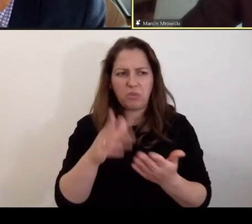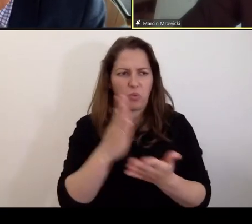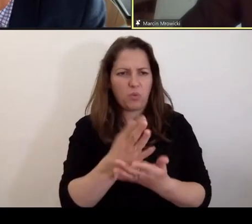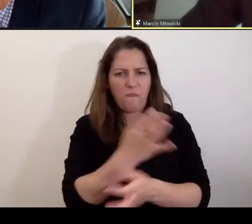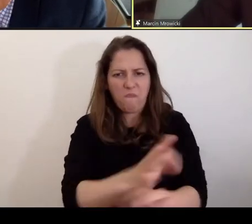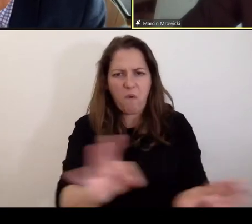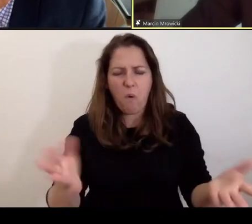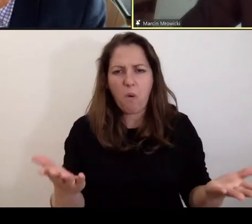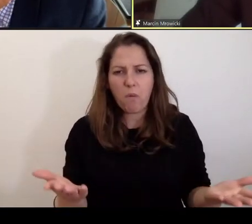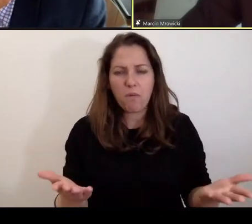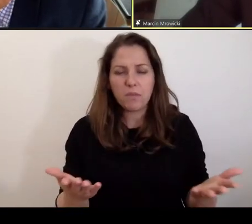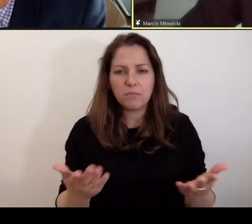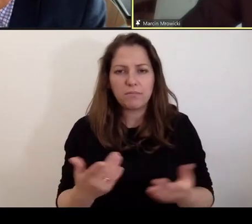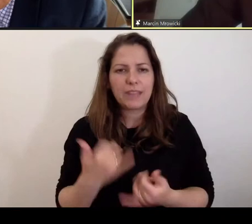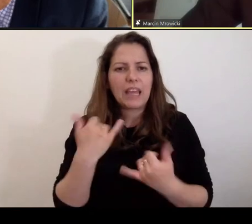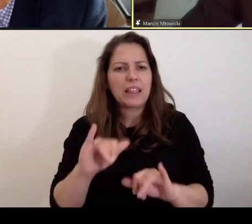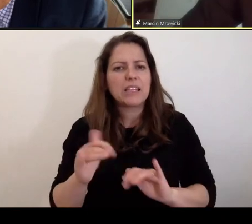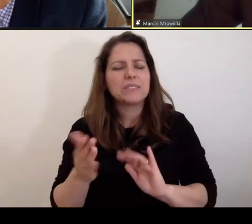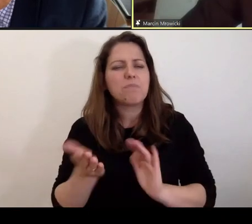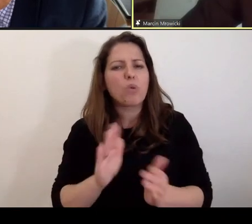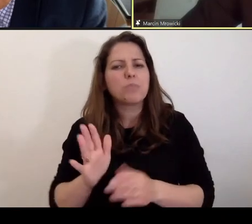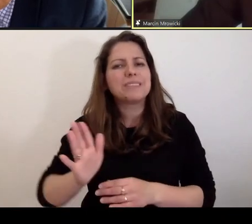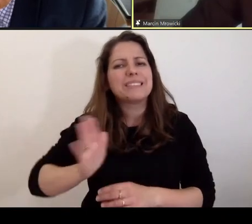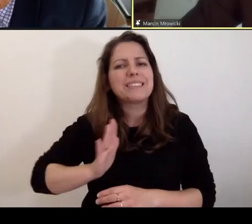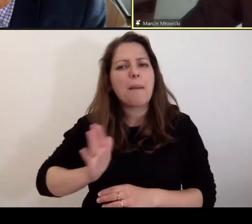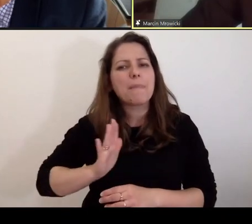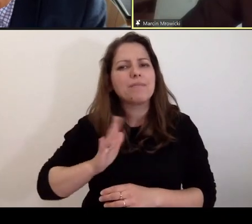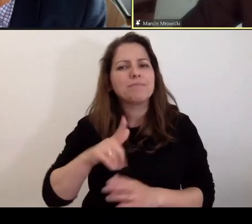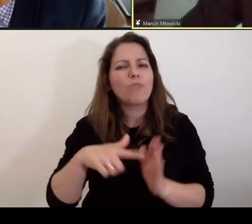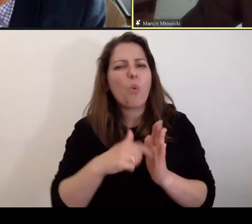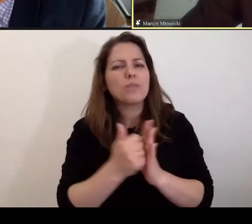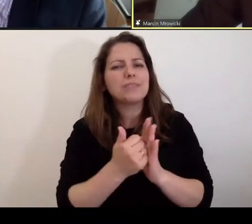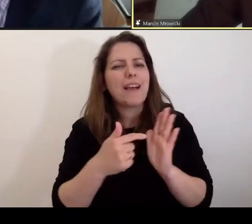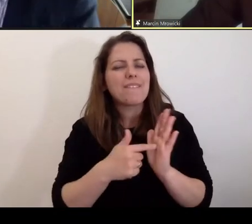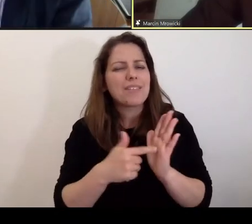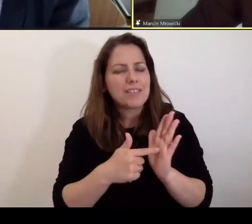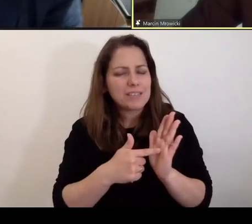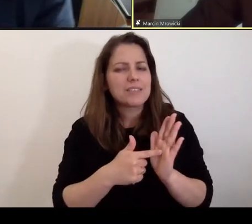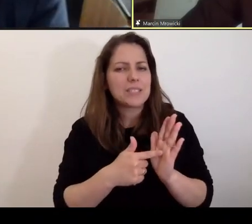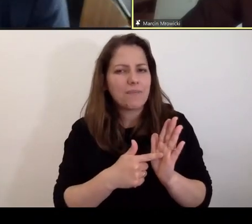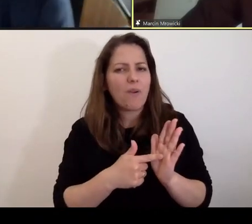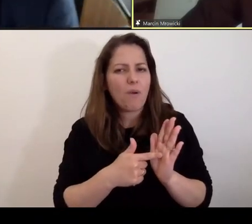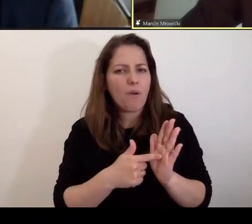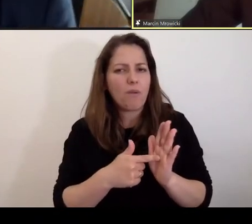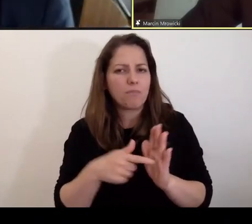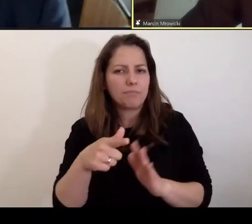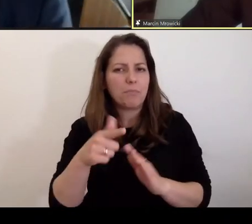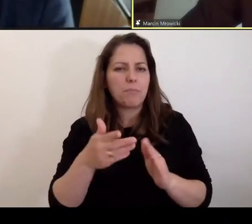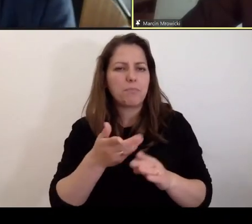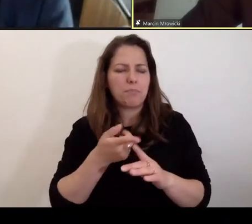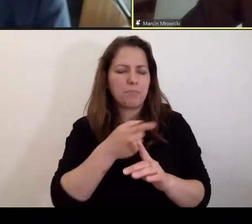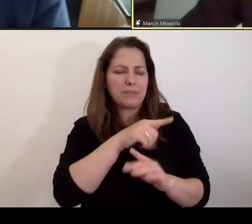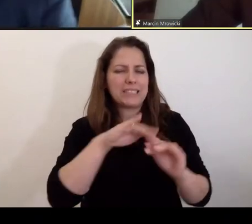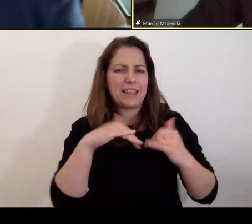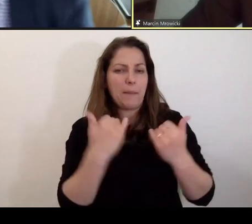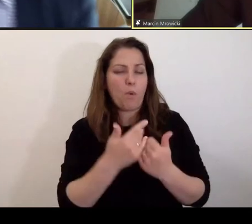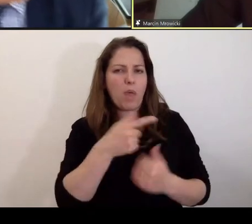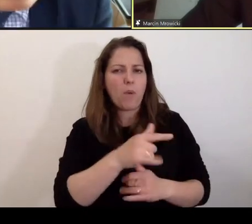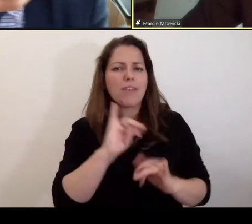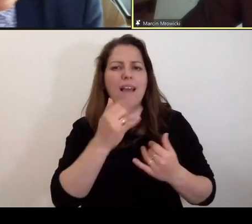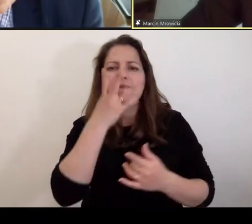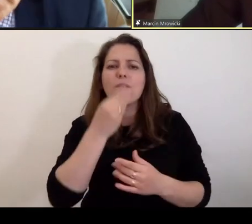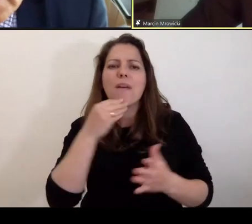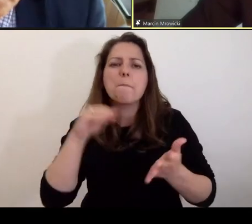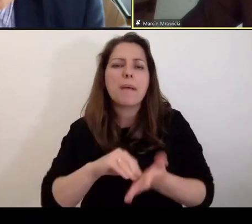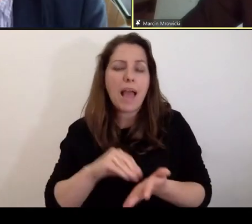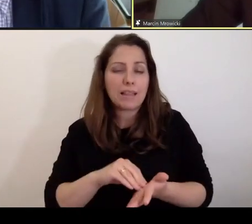i w inny sposób zabezpiecza się ich stawiennictwo przed Trybunałem. Więc moje pytanie jest, jak to funkcjonuje w